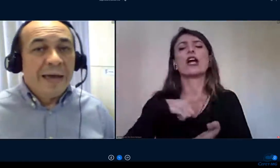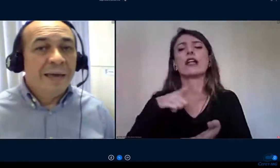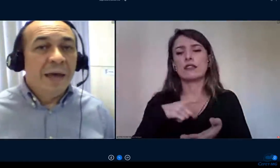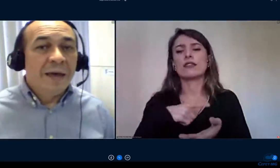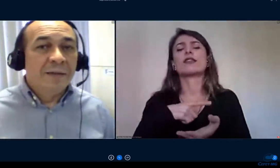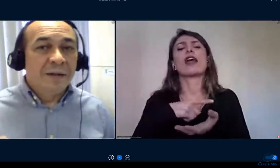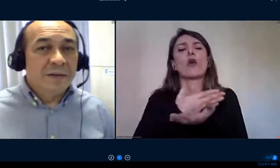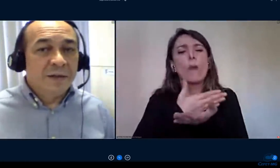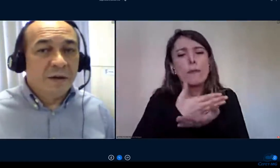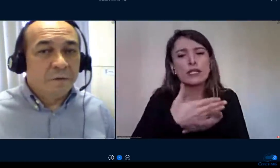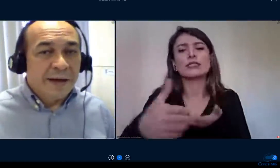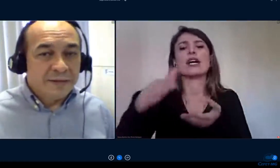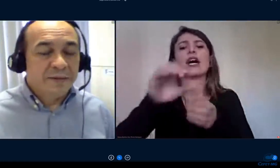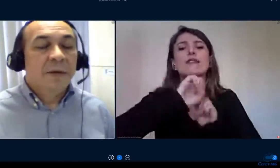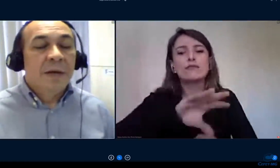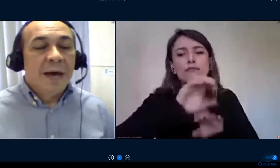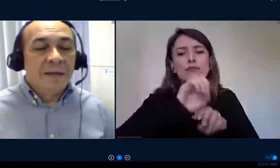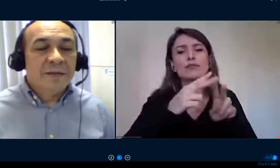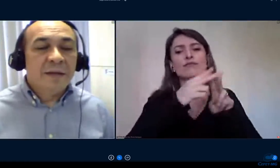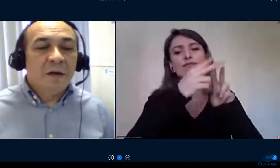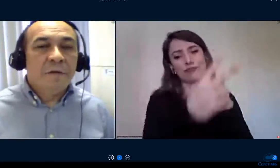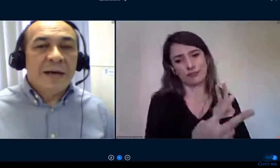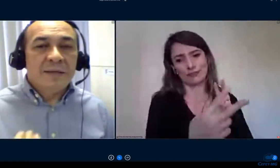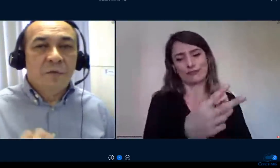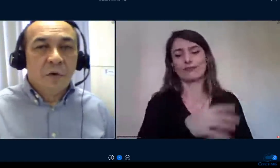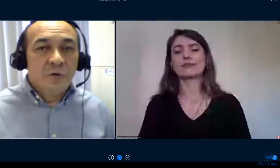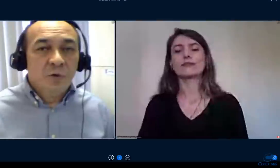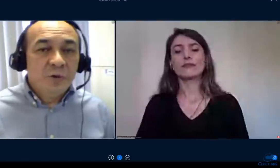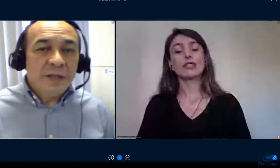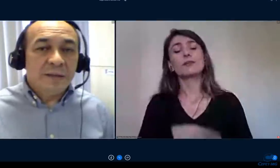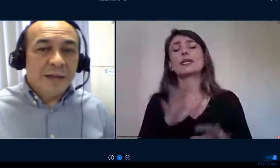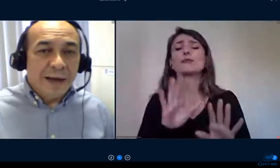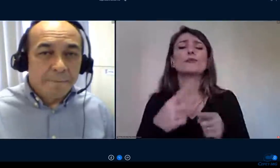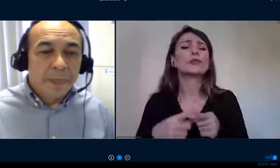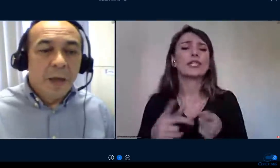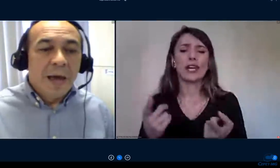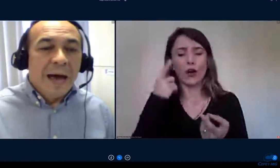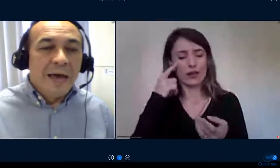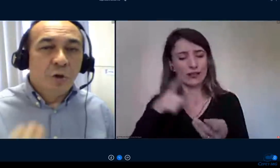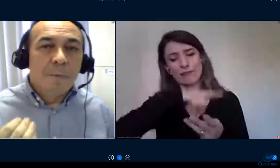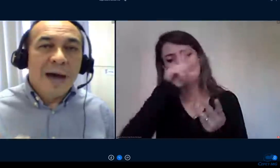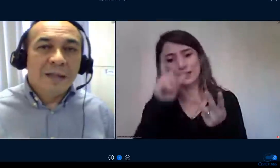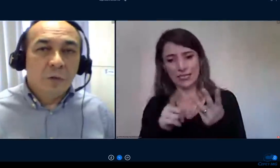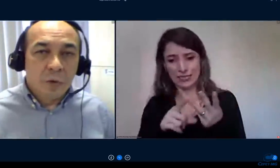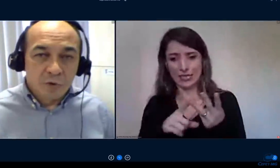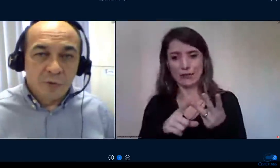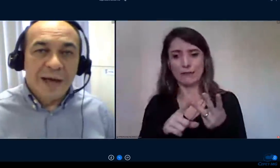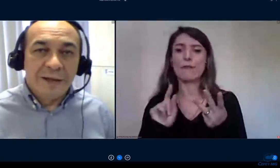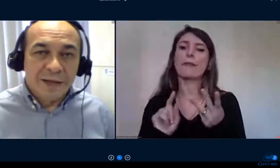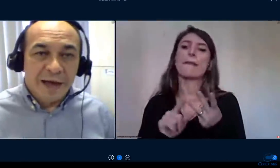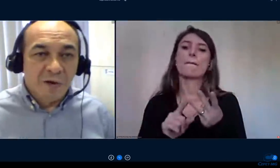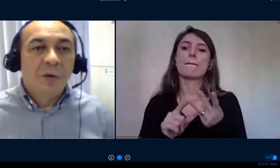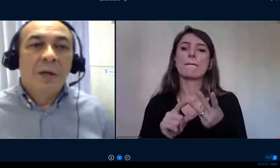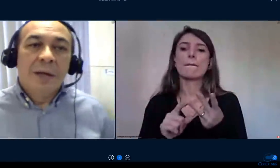quê? Aí entra a terceira fase. A terceira fase foi sustentar a retomada do nosso calendário,